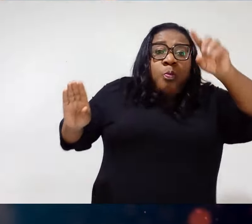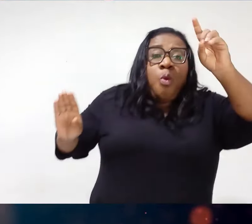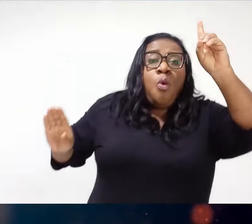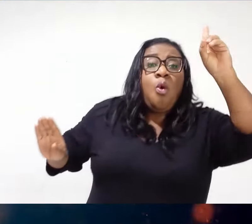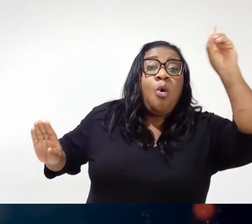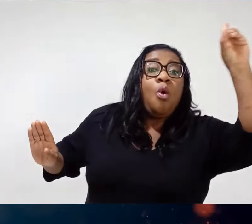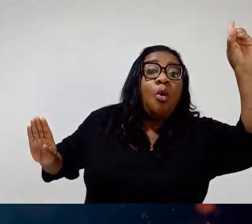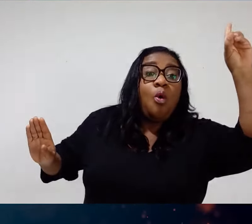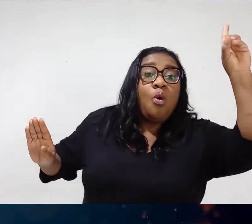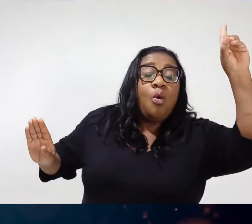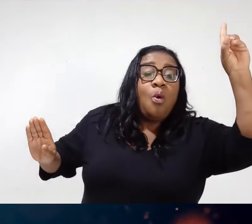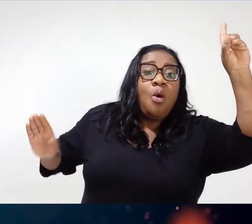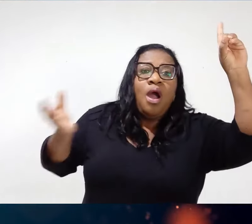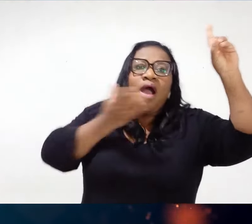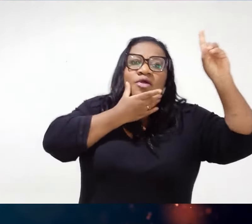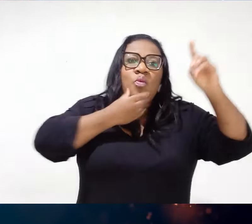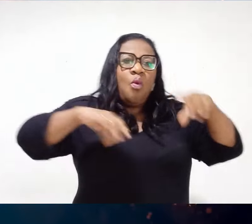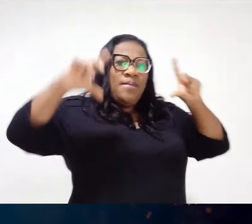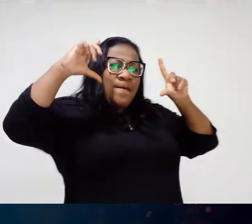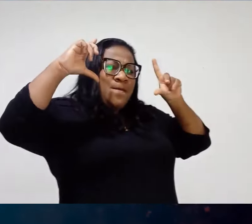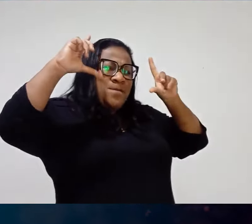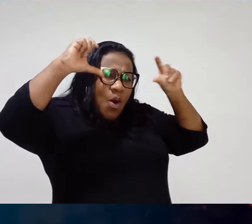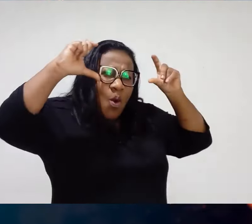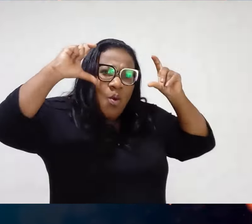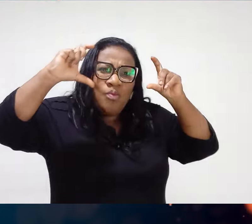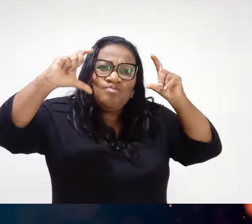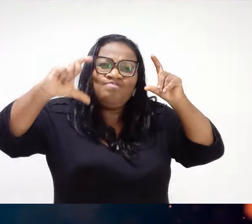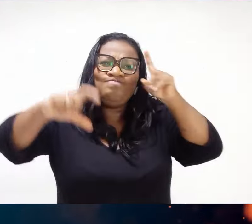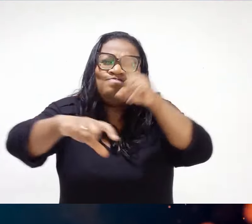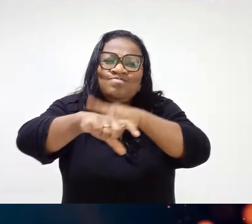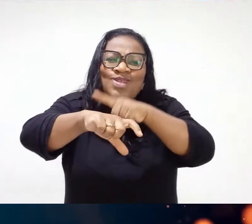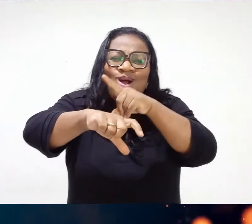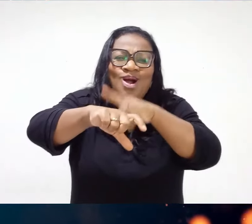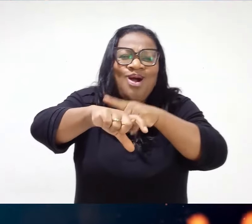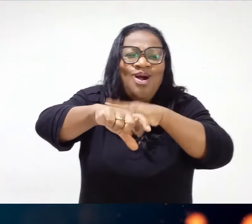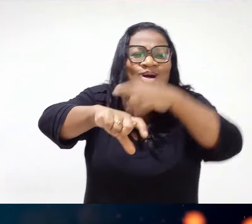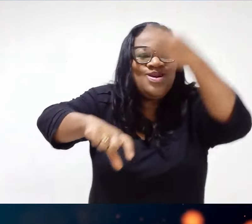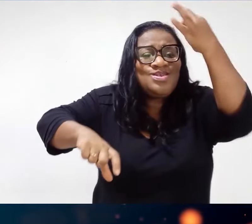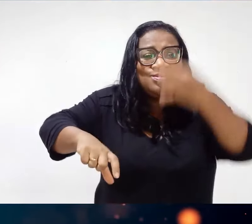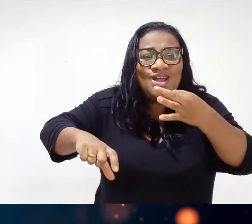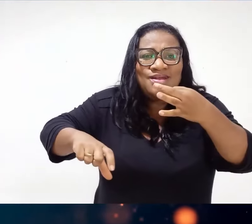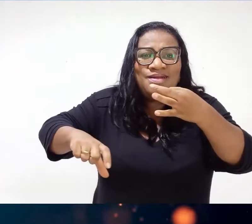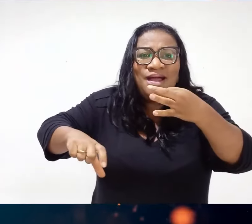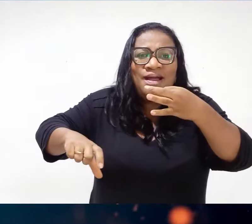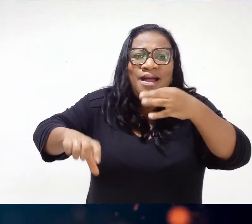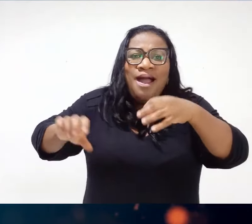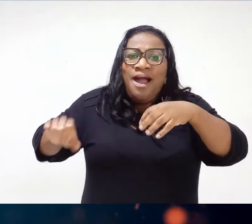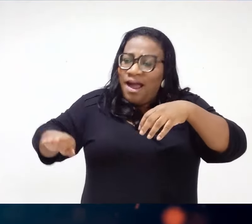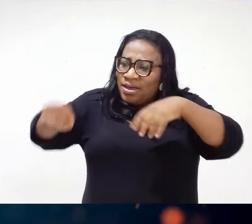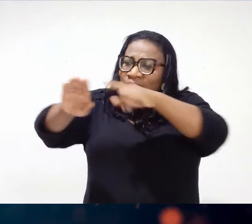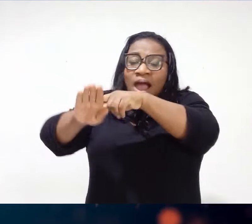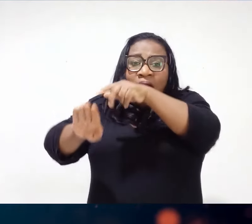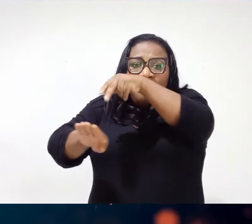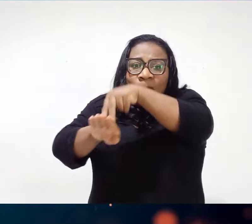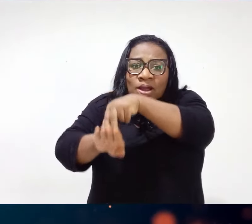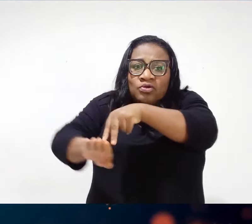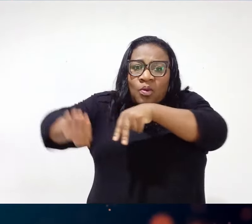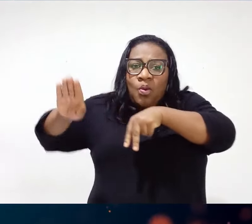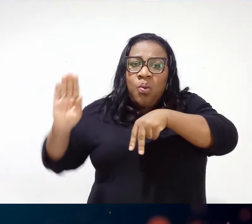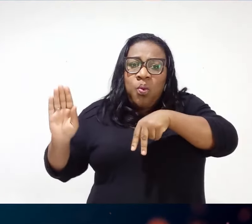fotógrafo Faz a foto É tão doido Que até a prancha Tá apontando pra cima, irmão Até a prancha E